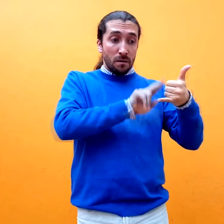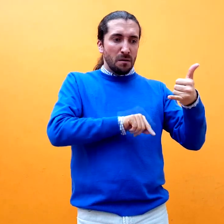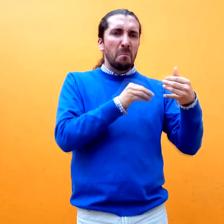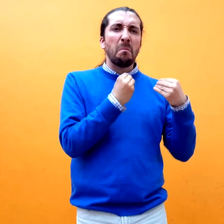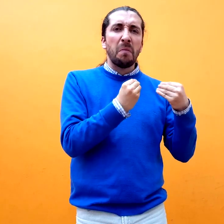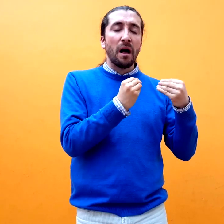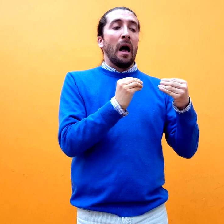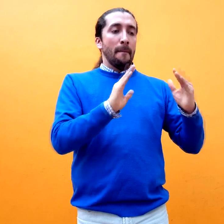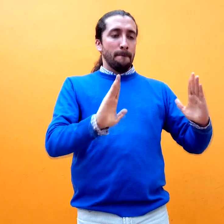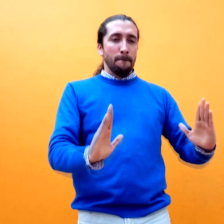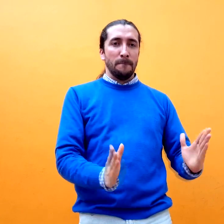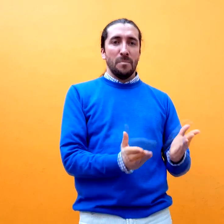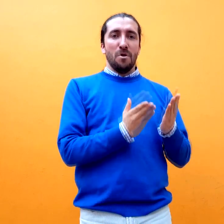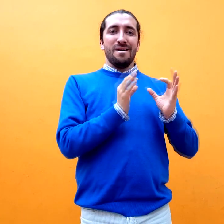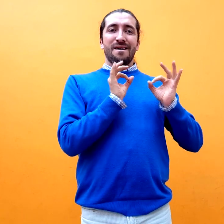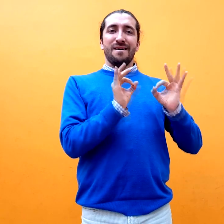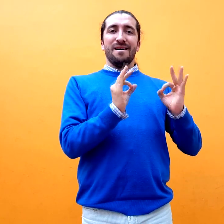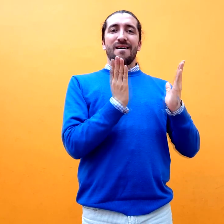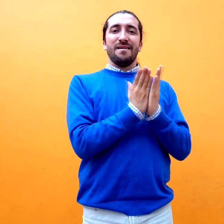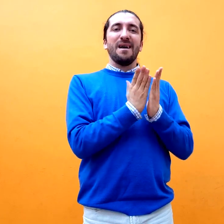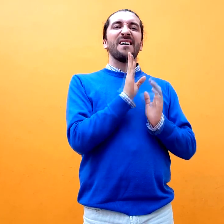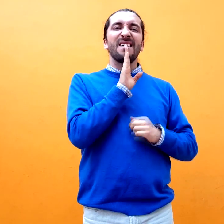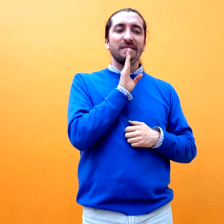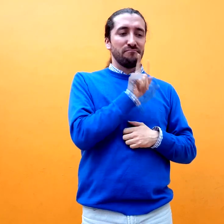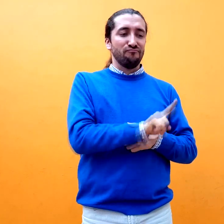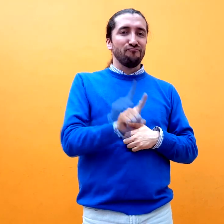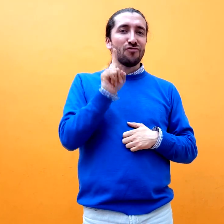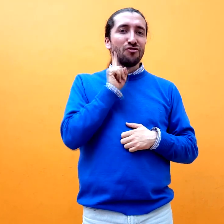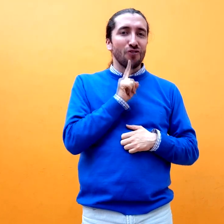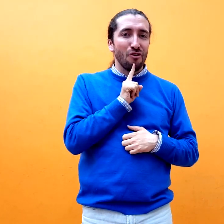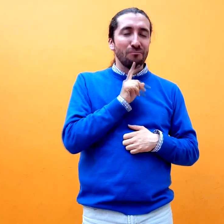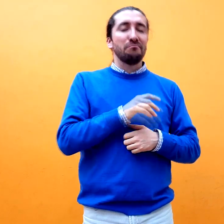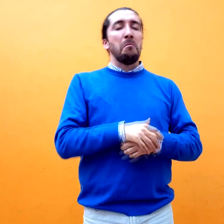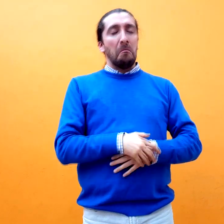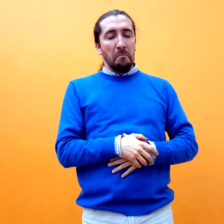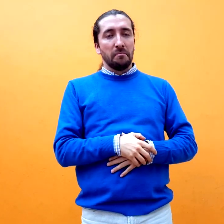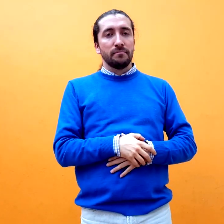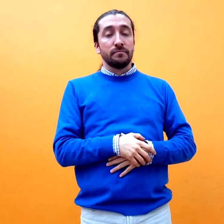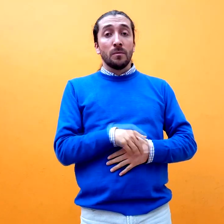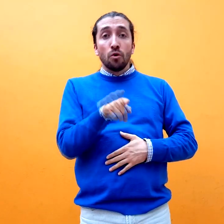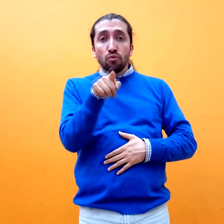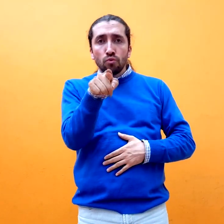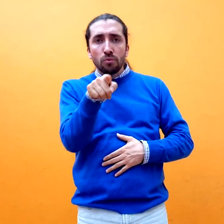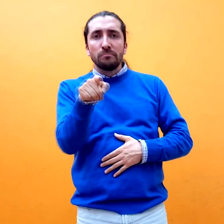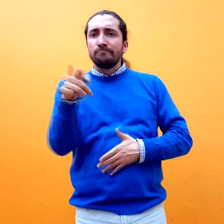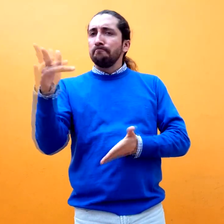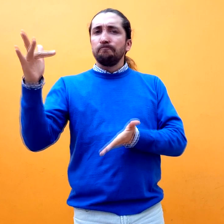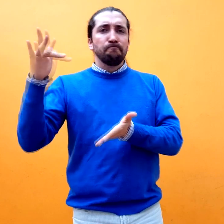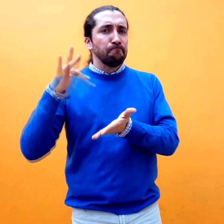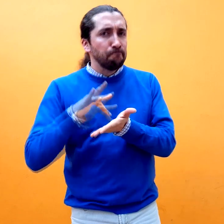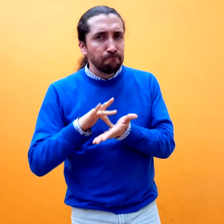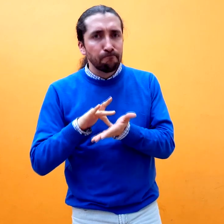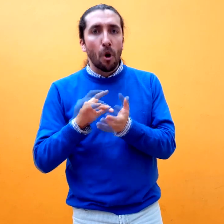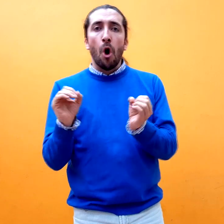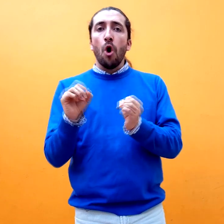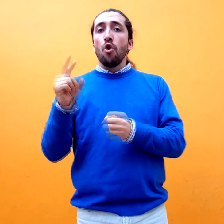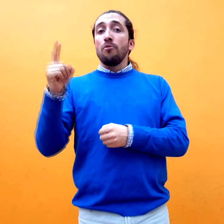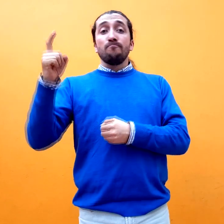propósito es mejorar la calidad educativa de la población sorda. Si tú no puedes asistir o no